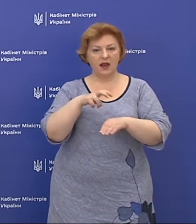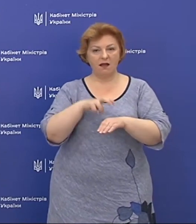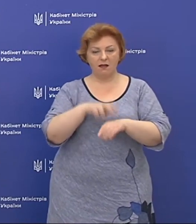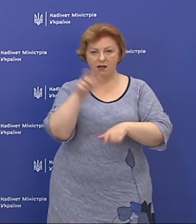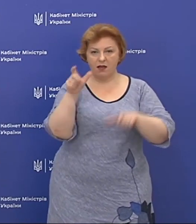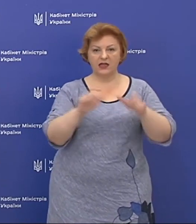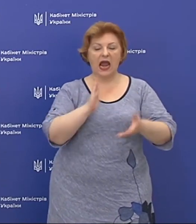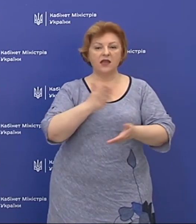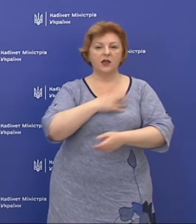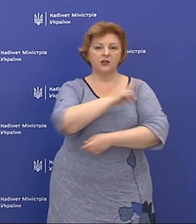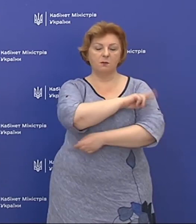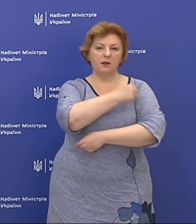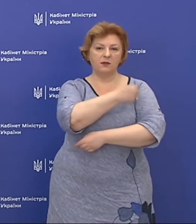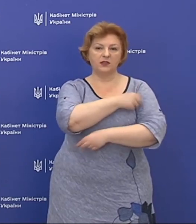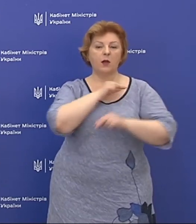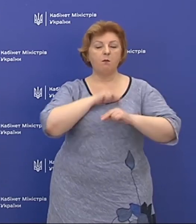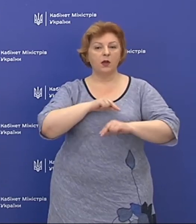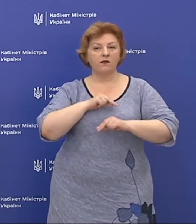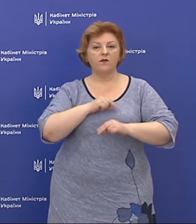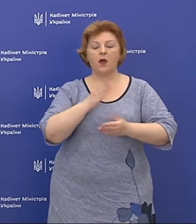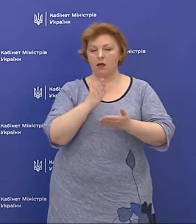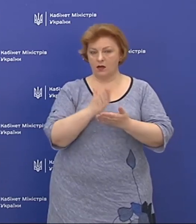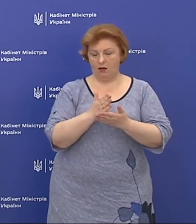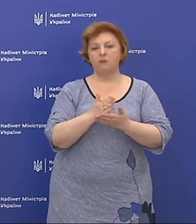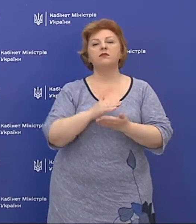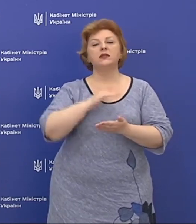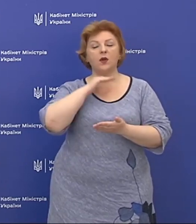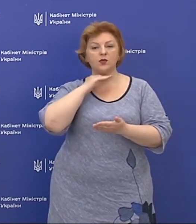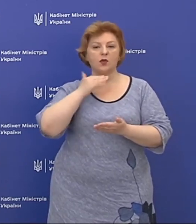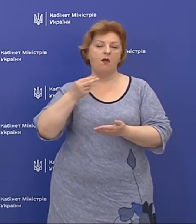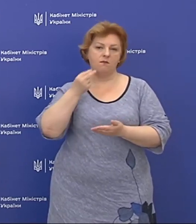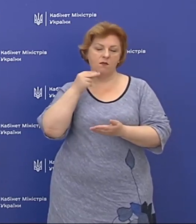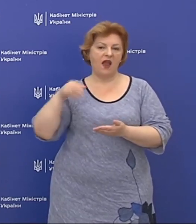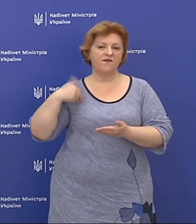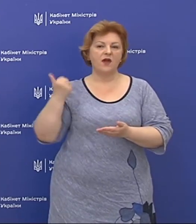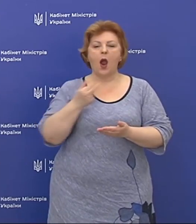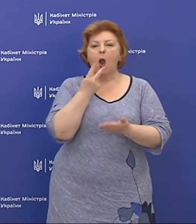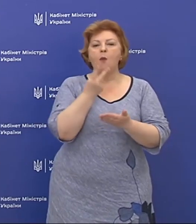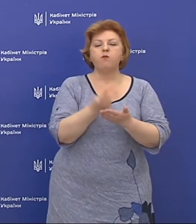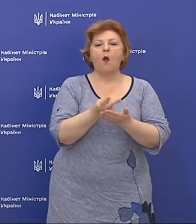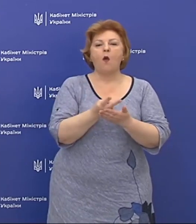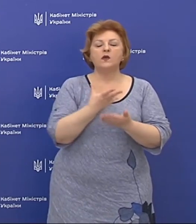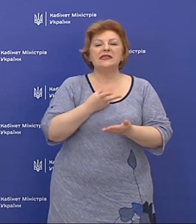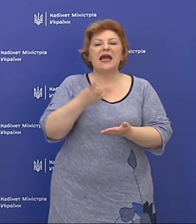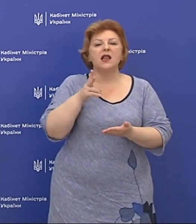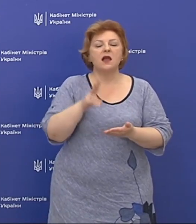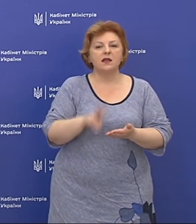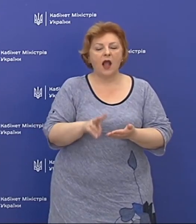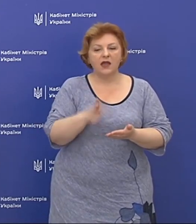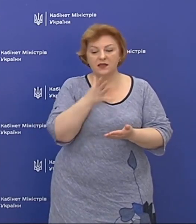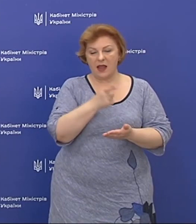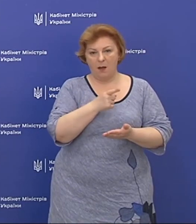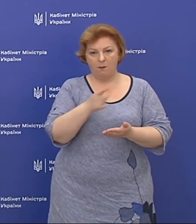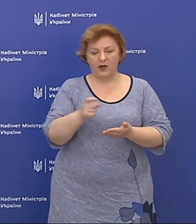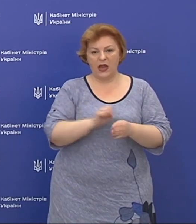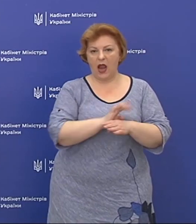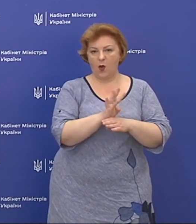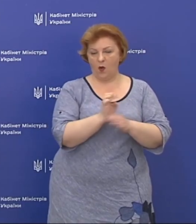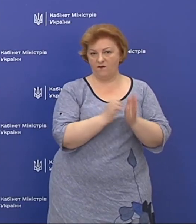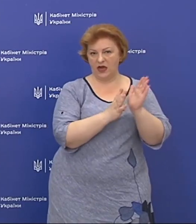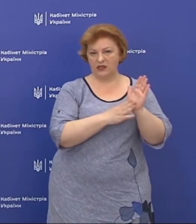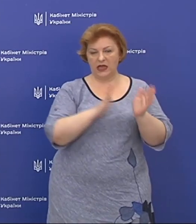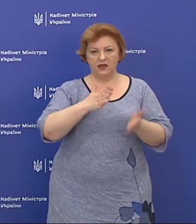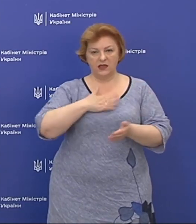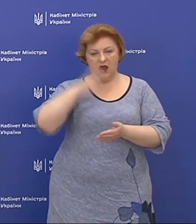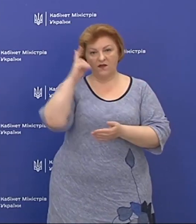нашими медичними працівниками є достатньо ефективним? Показник летальності при COVID-19 в нашій